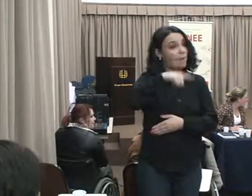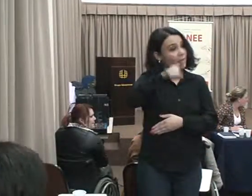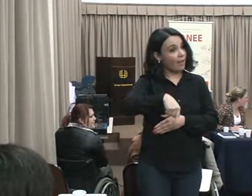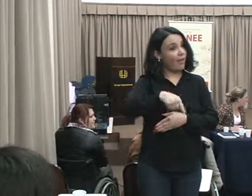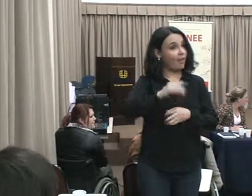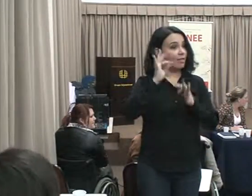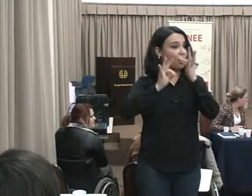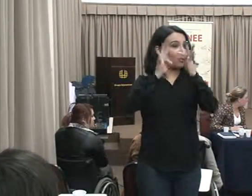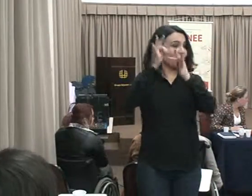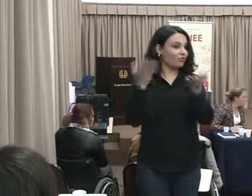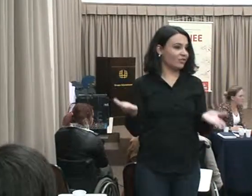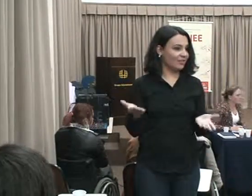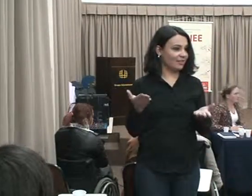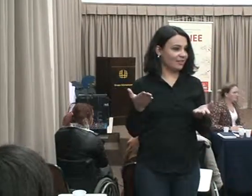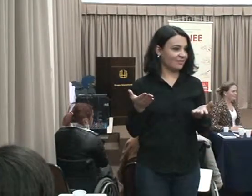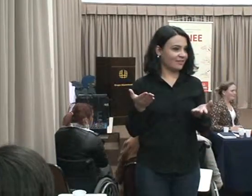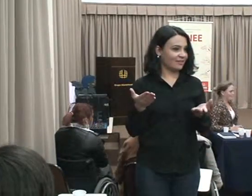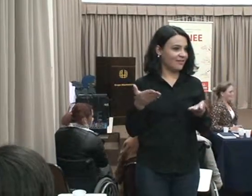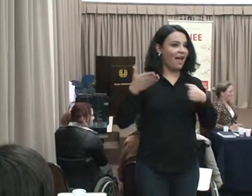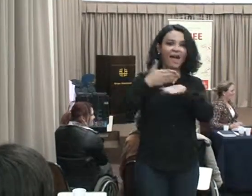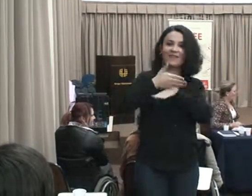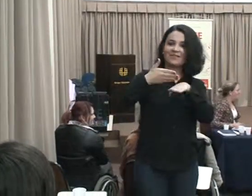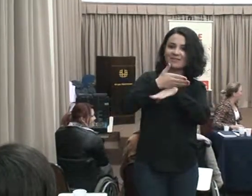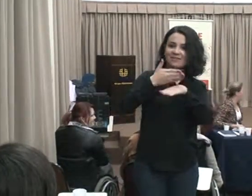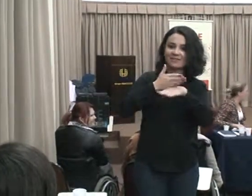isso aí, garoto É isso aí